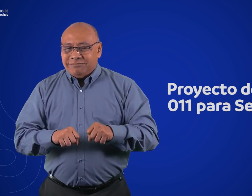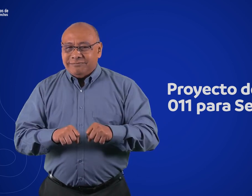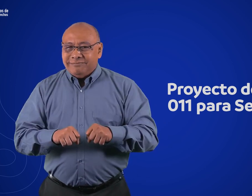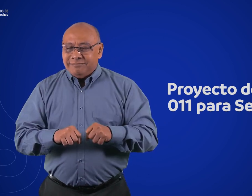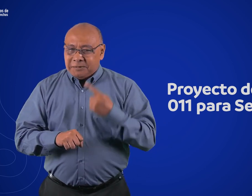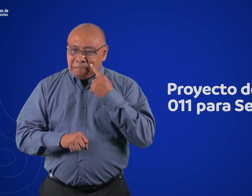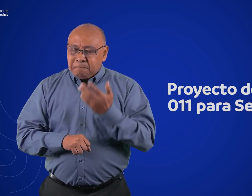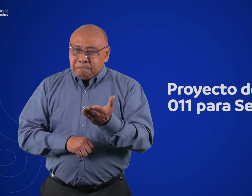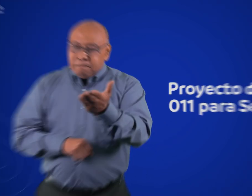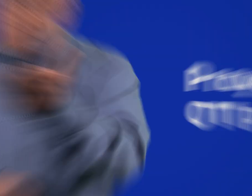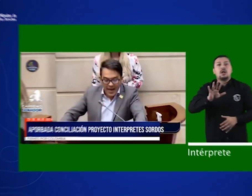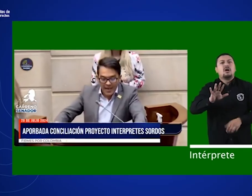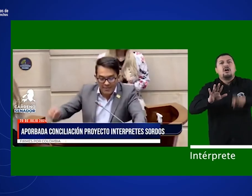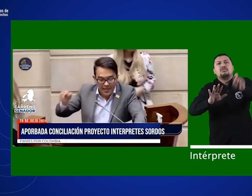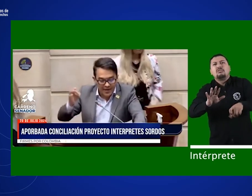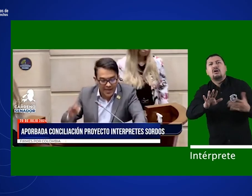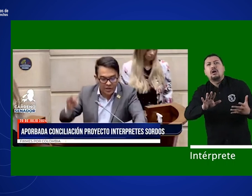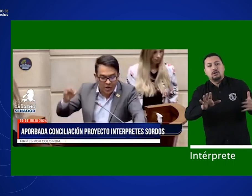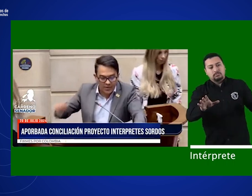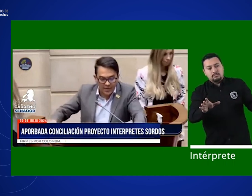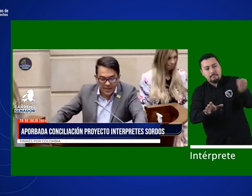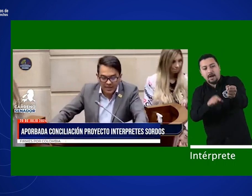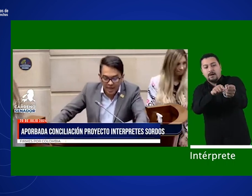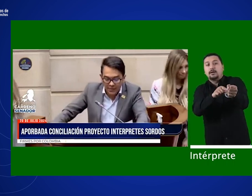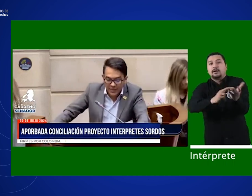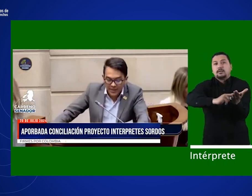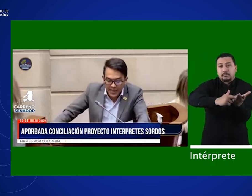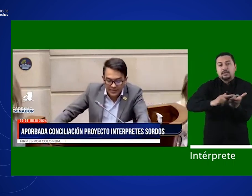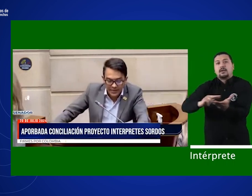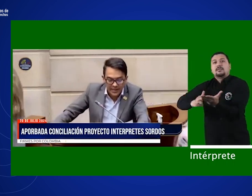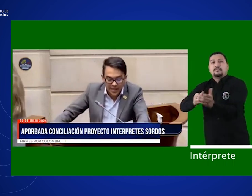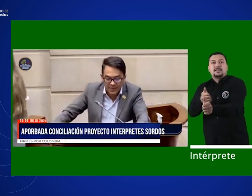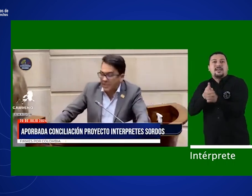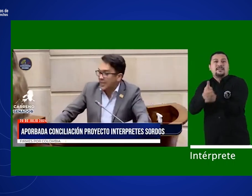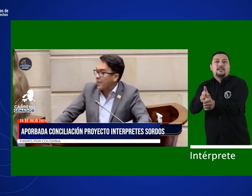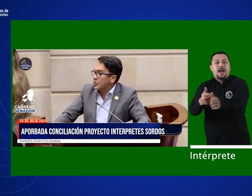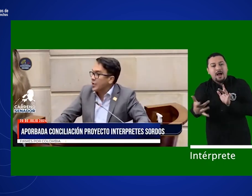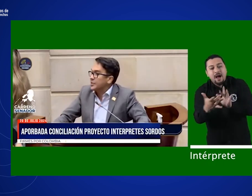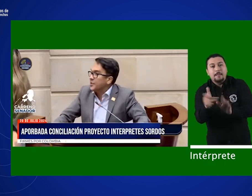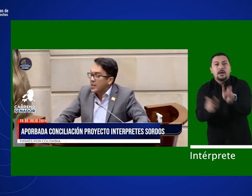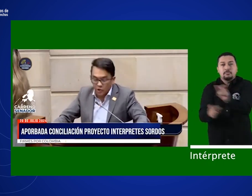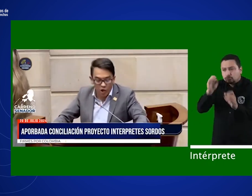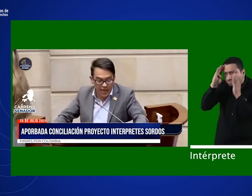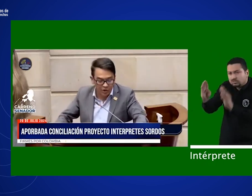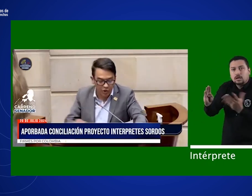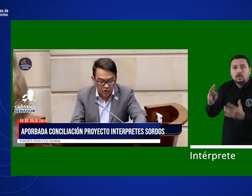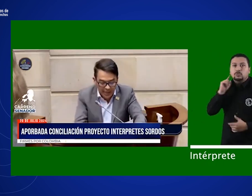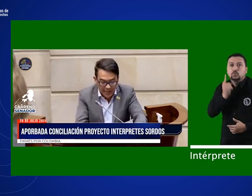Veamos. La implementación de intérpretes y guías de intérpretes a personas sordas y sordociegas.